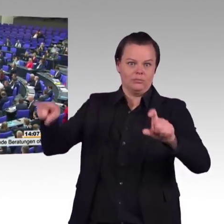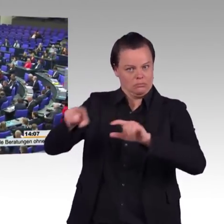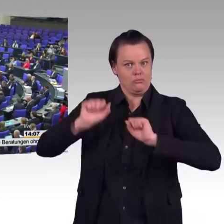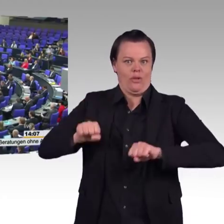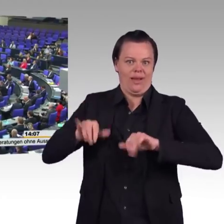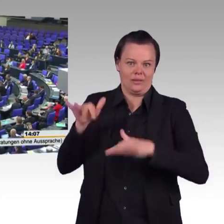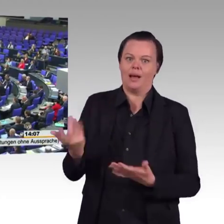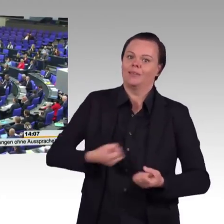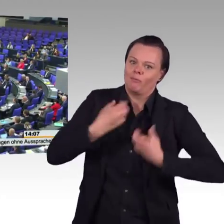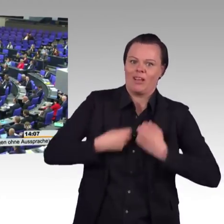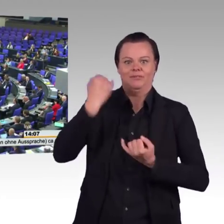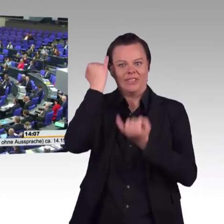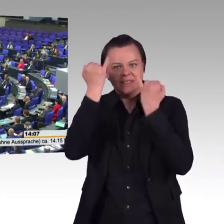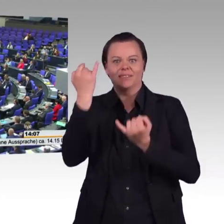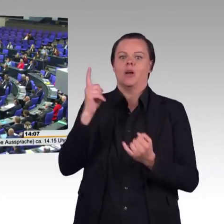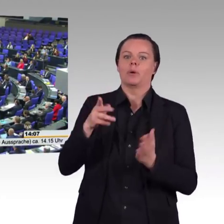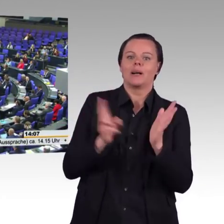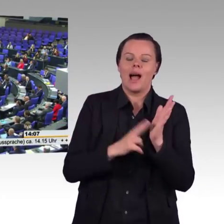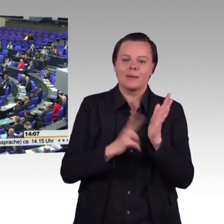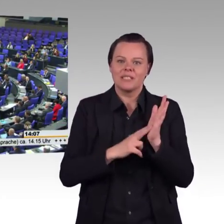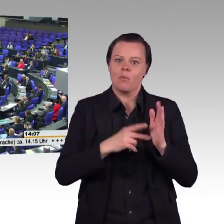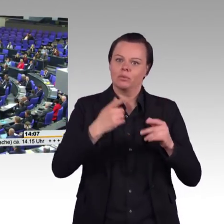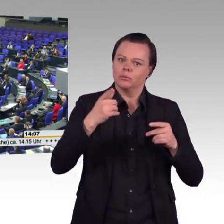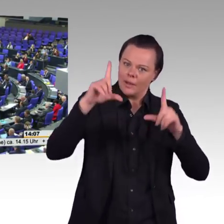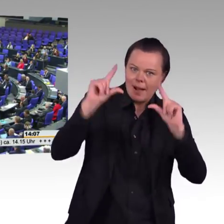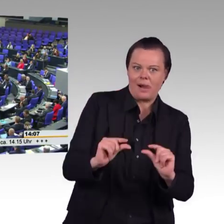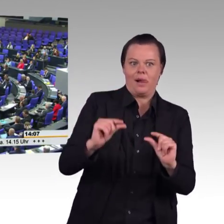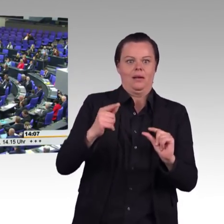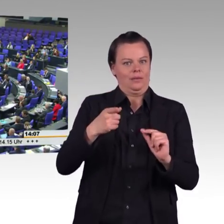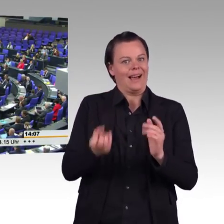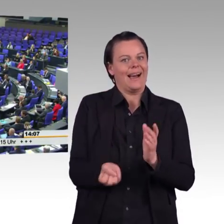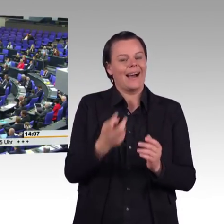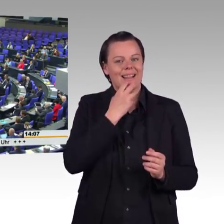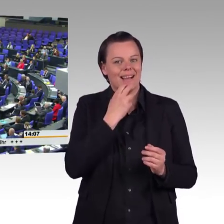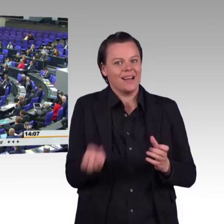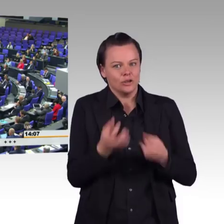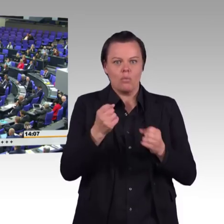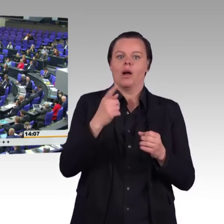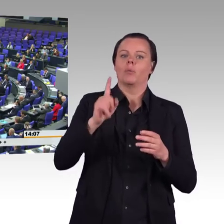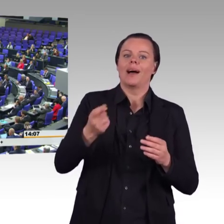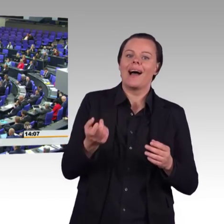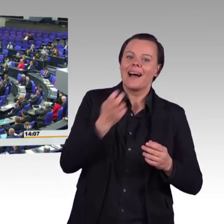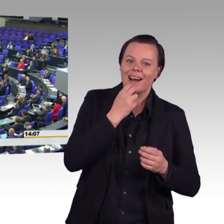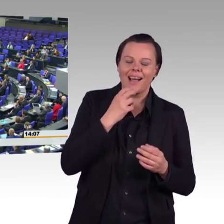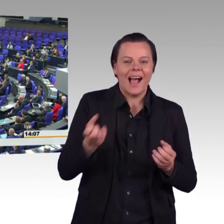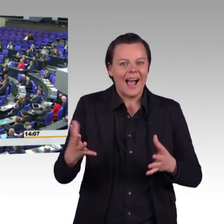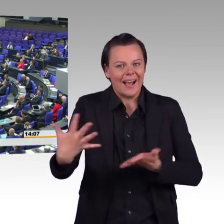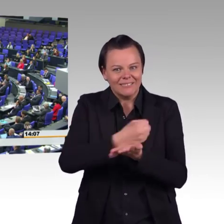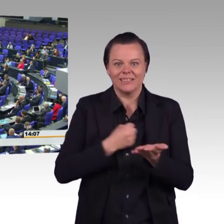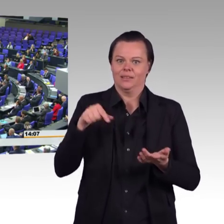Kohlekommission begeistert waren. Aber was wir wirklich anerkannt haben, ist das Bemühen, durch einen Konsens zu einem Ergebnis zu